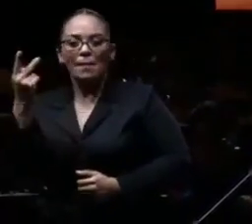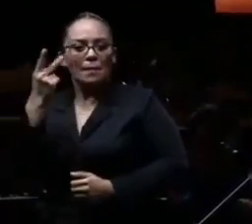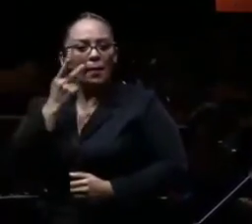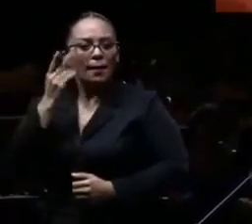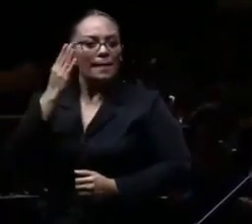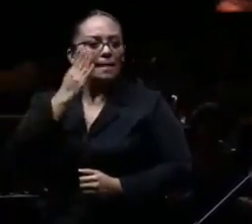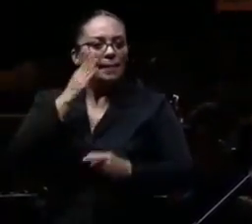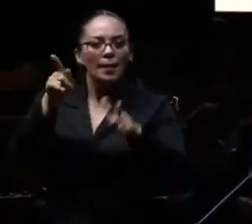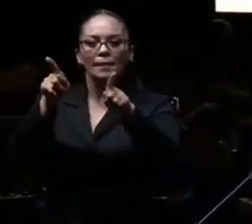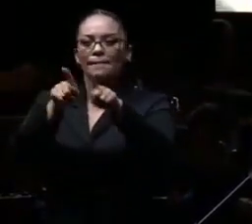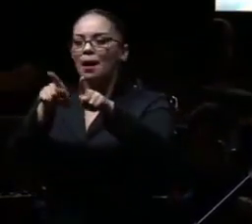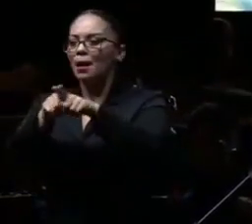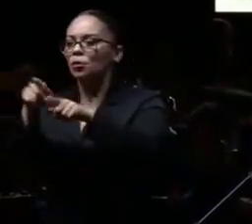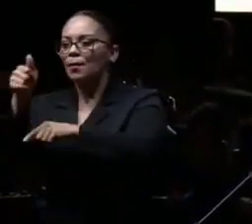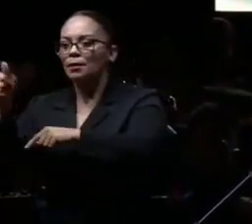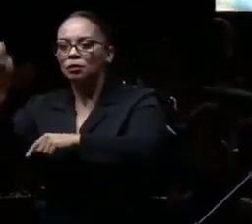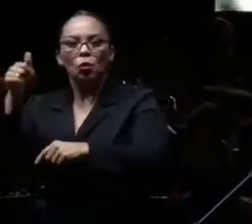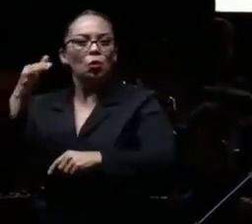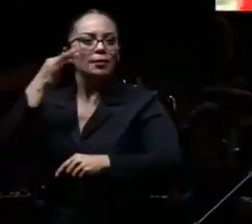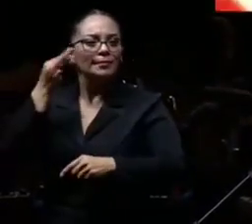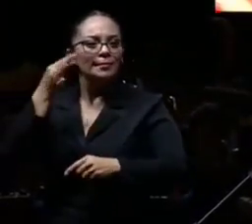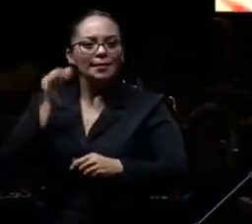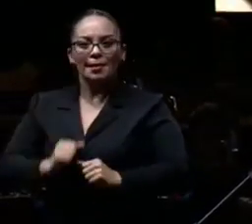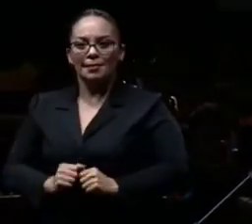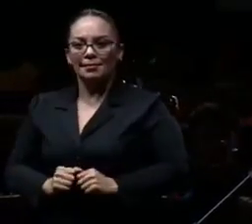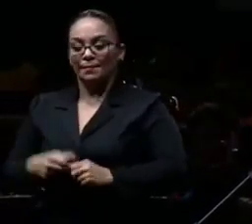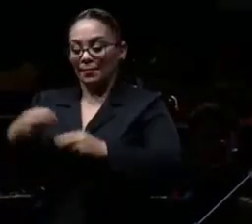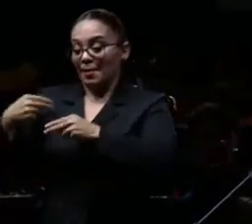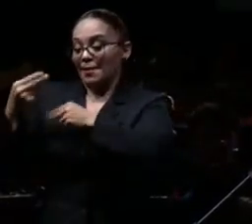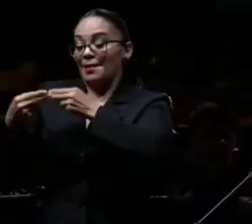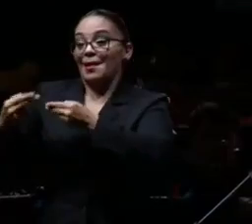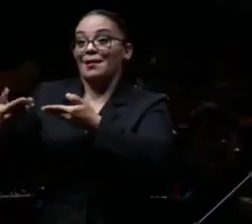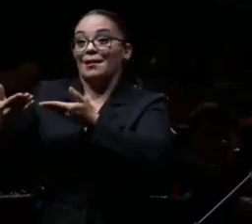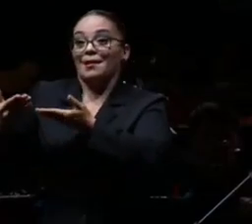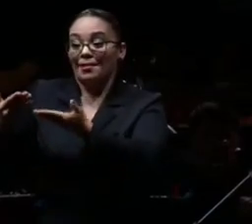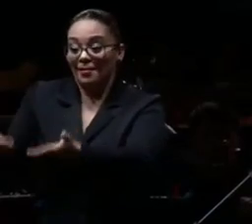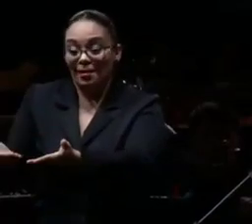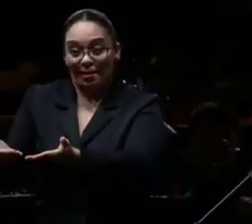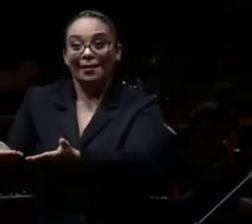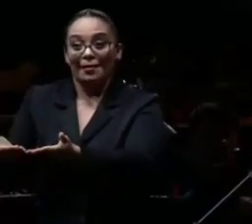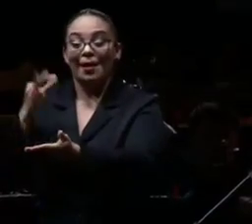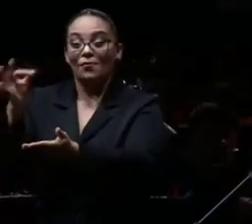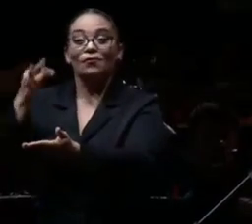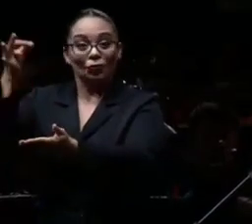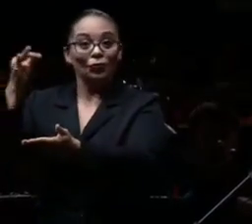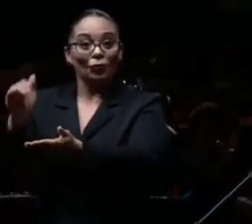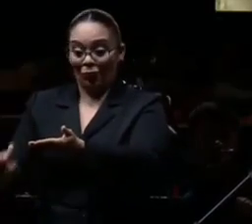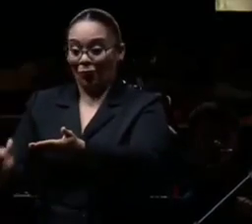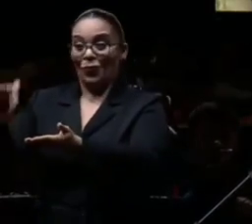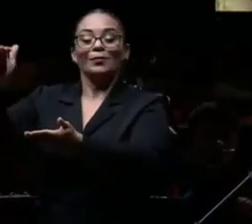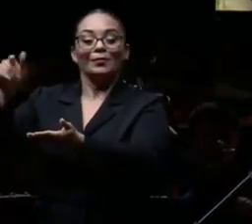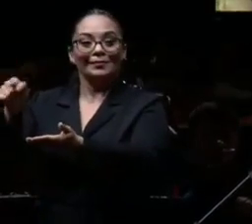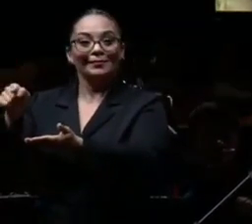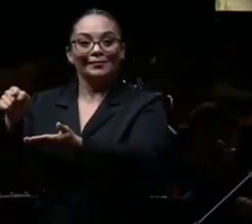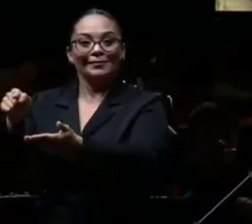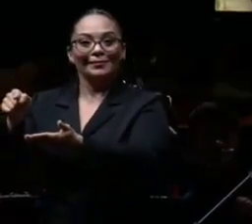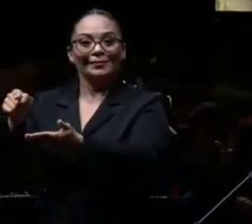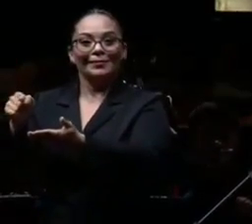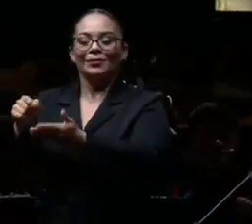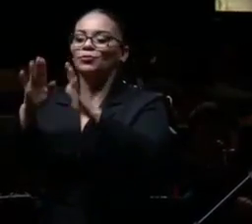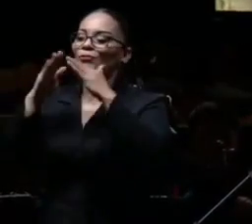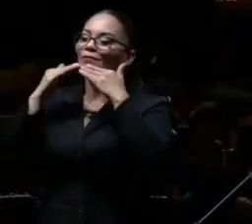hermano mayor, cada tía le hereden a los que vienen detrás con sus sonrisas